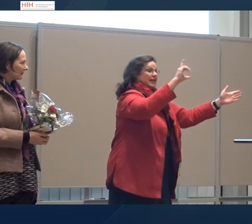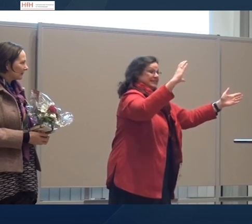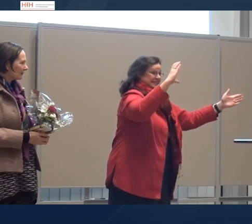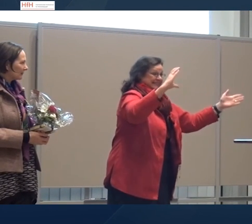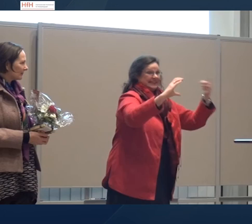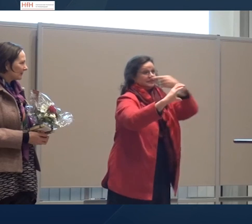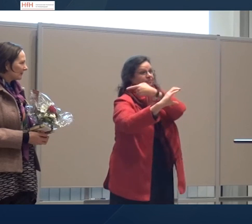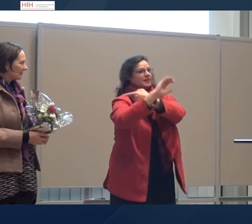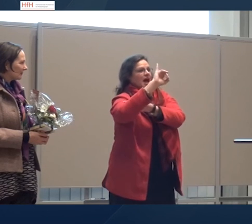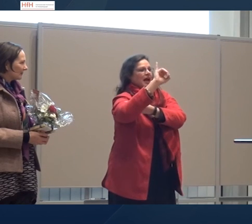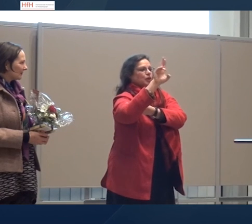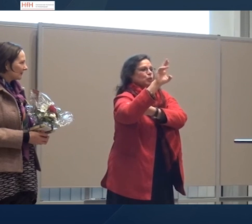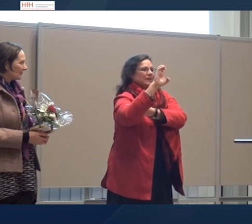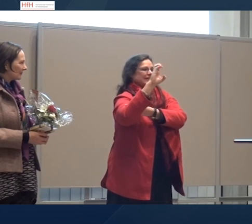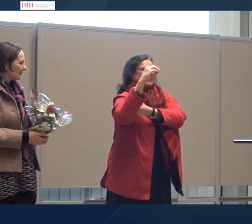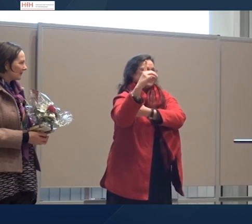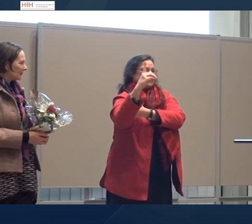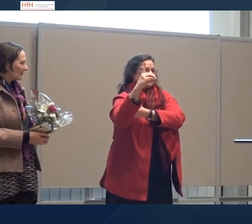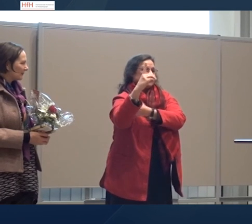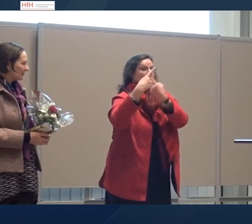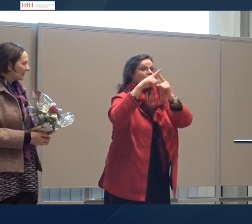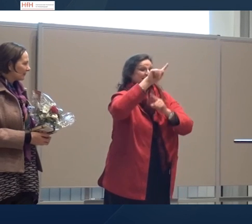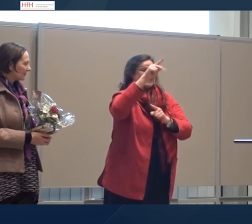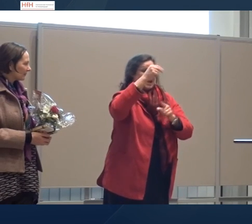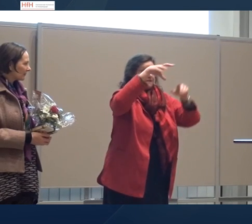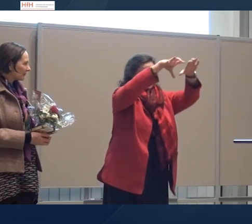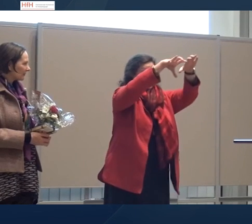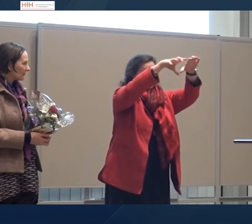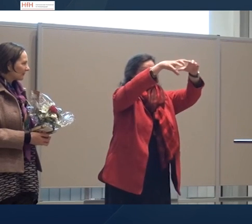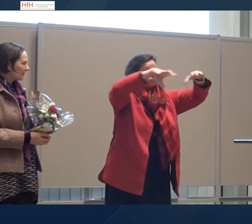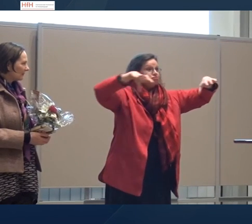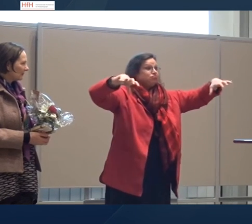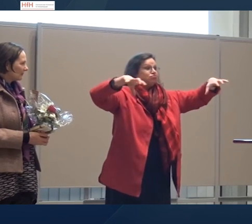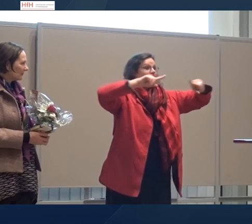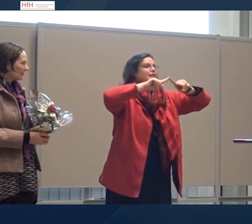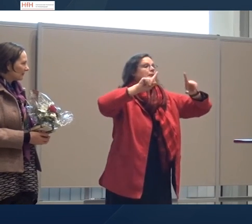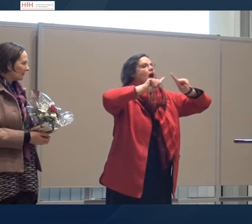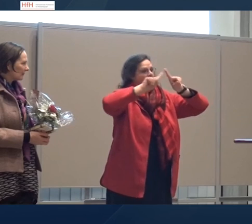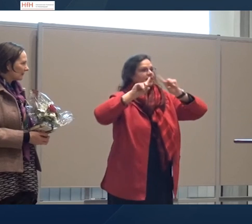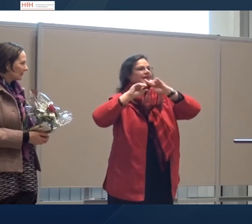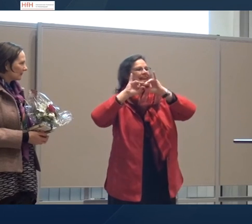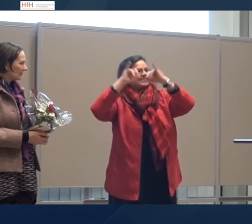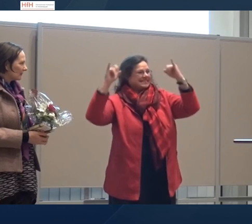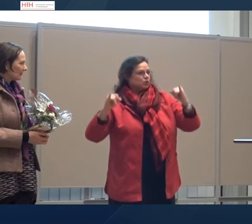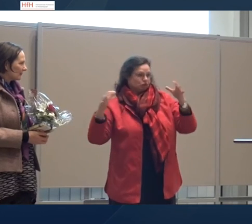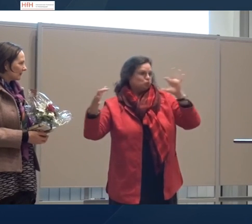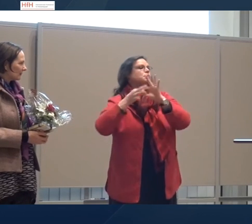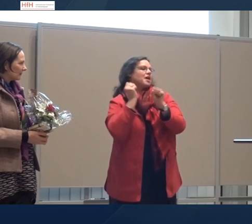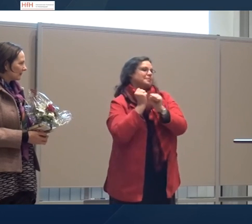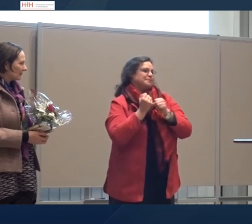Artikel geschrieben, Jörg Keller ist beim LCC tätig, in Winterthur, Christiane Hohenstein beim